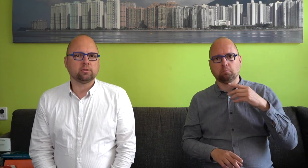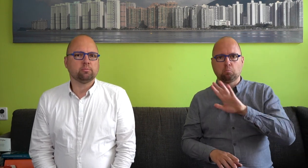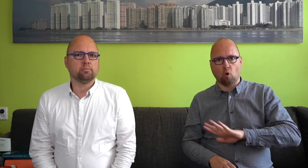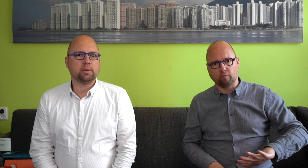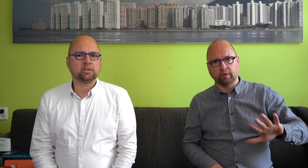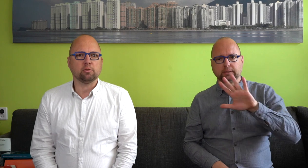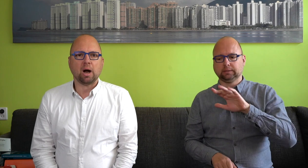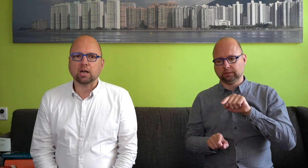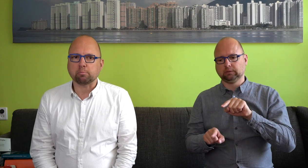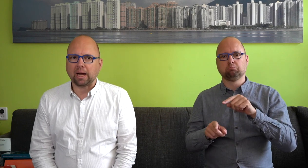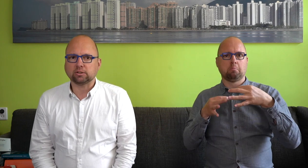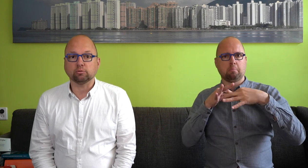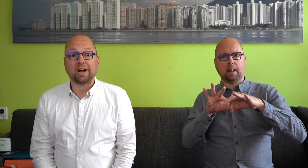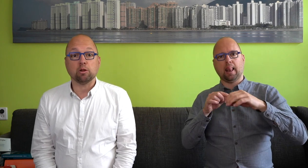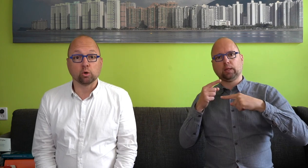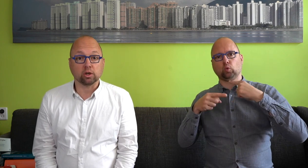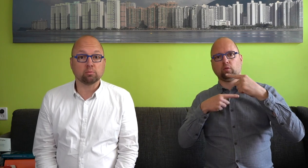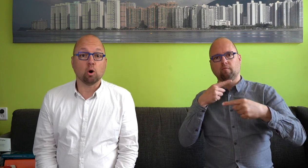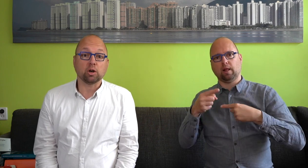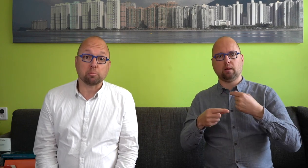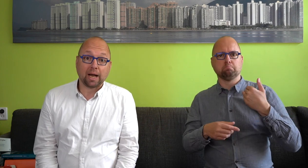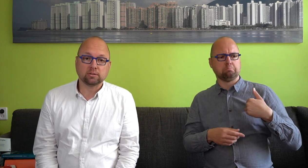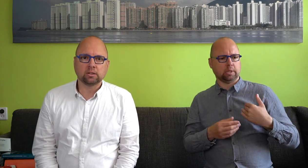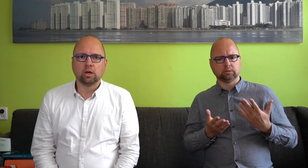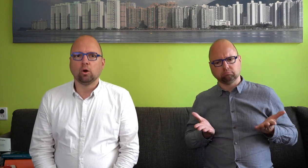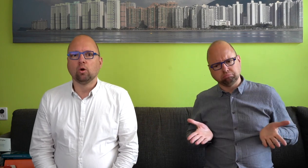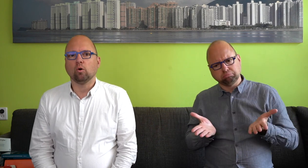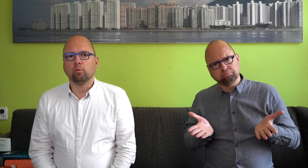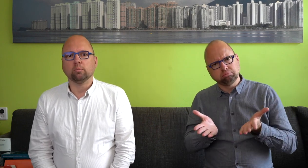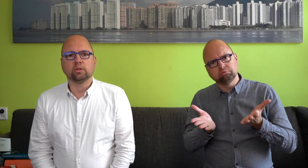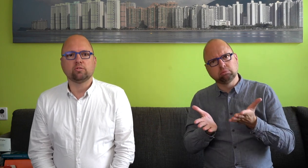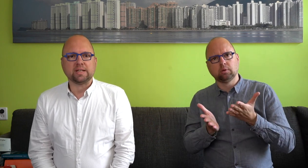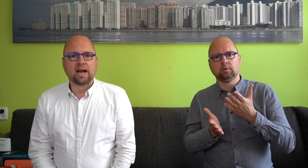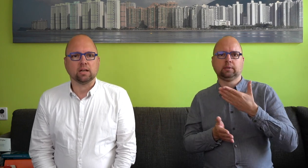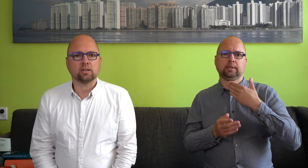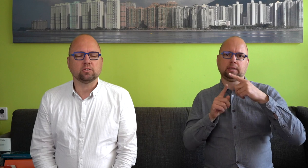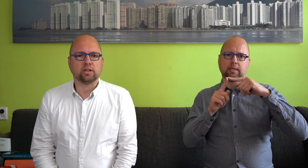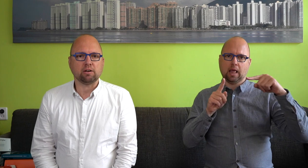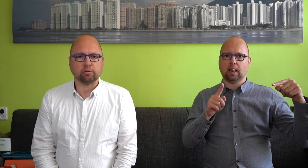mensen makkelijk maakt, of aanmoedigd, mogelijk maakt om tweetalig te leven.